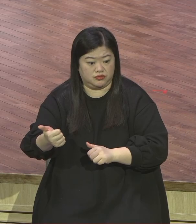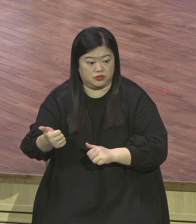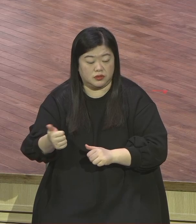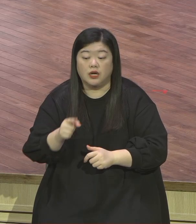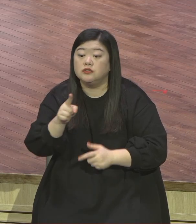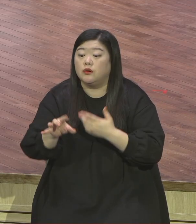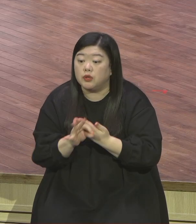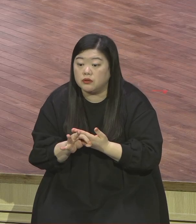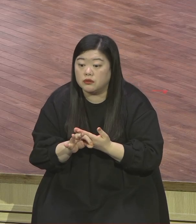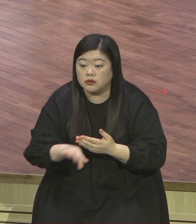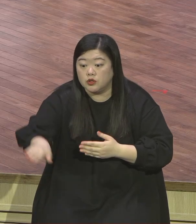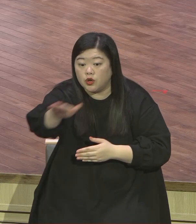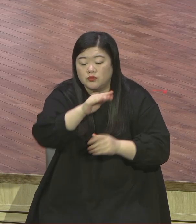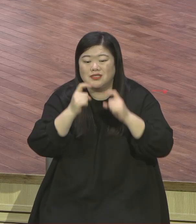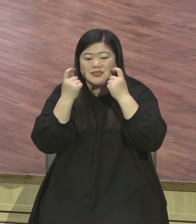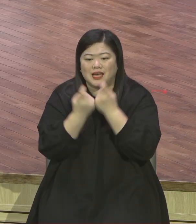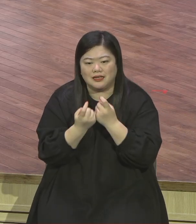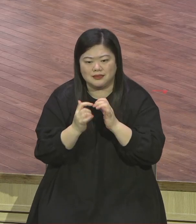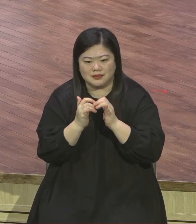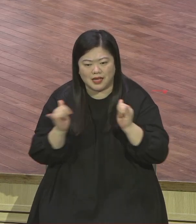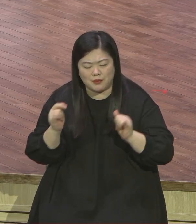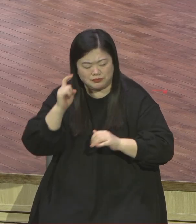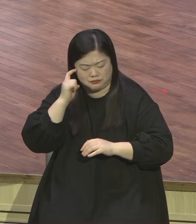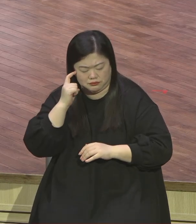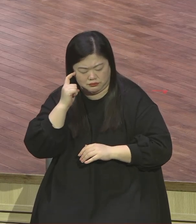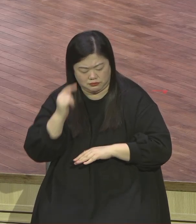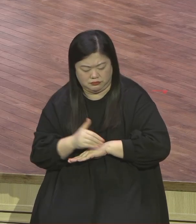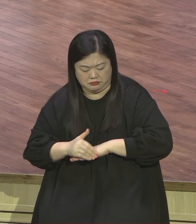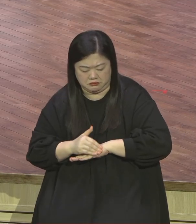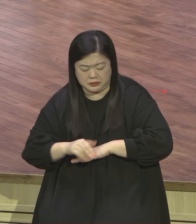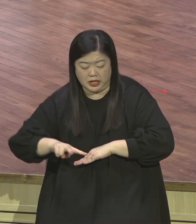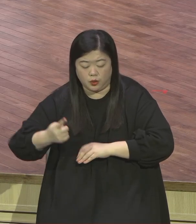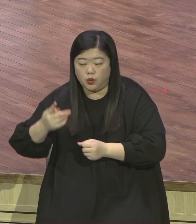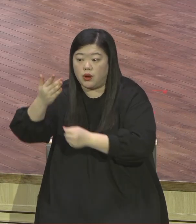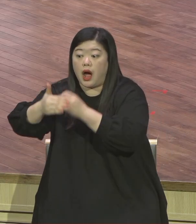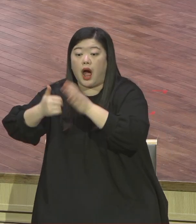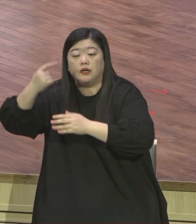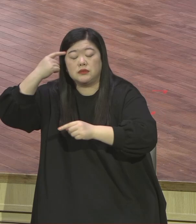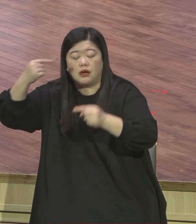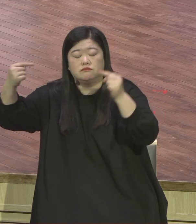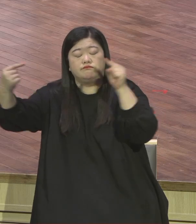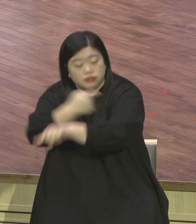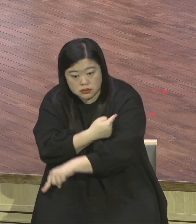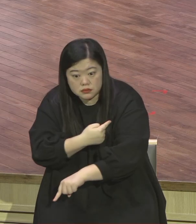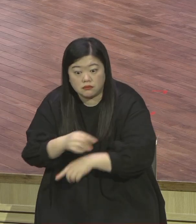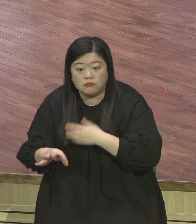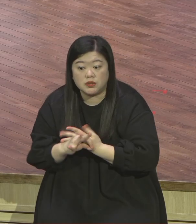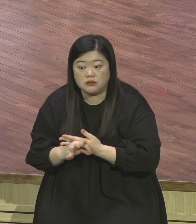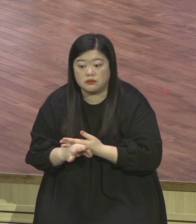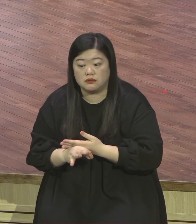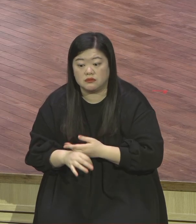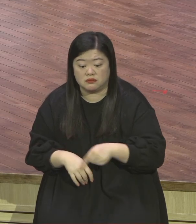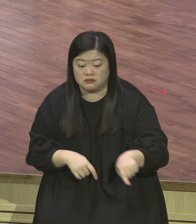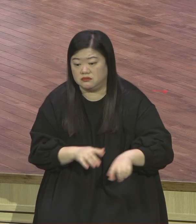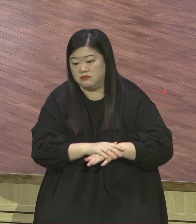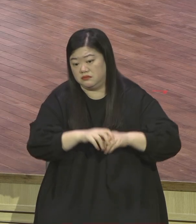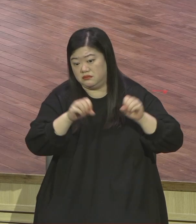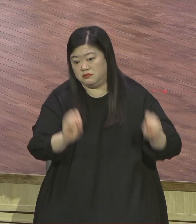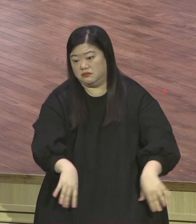어제나 오늘라 영원토록 변함없는 하나님 뜻이 뭐예요 하나님 뜻 하나님 뜻 간단합니다 오직 그리스도 오직 하나님 나라